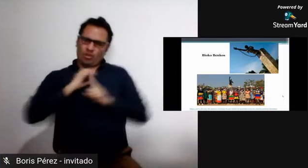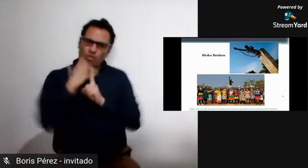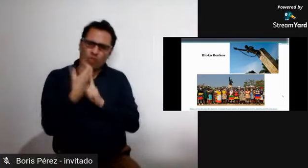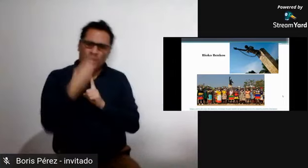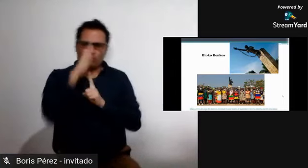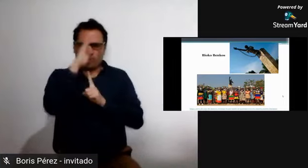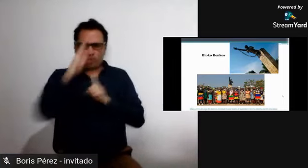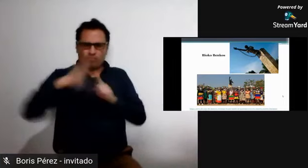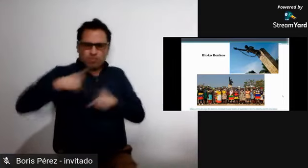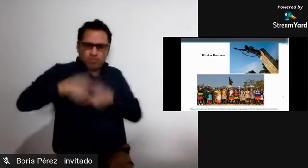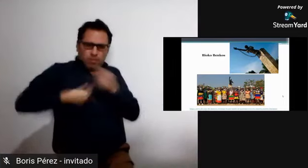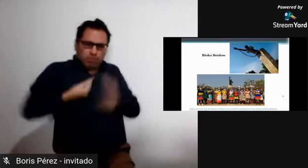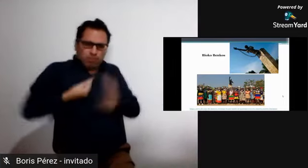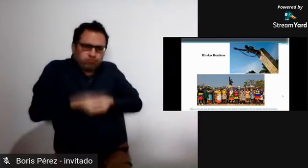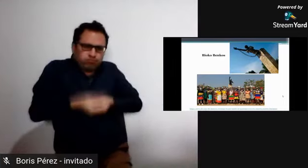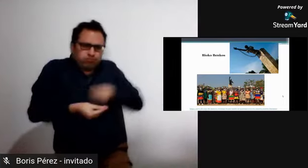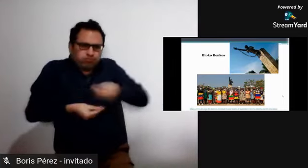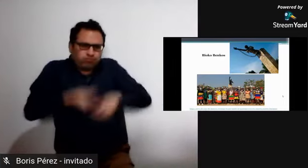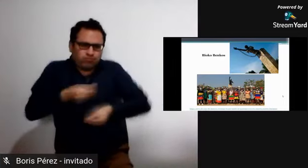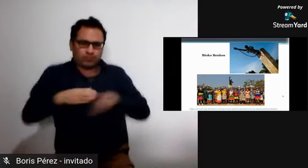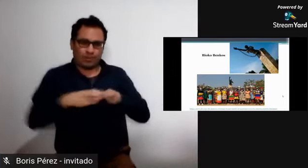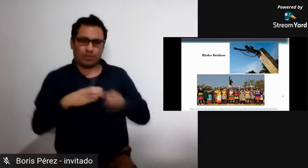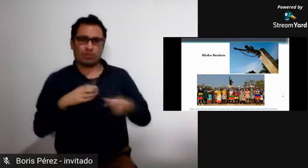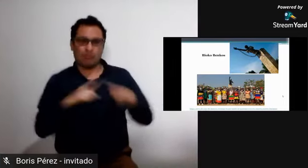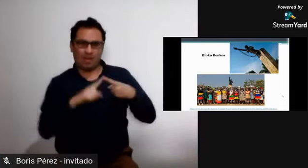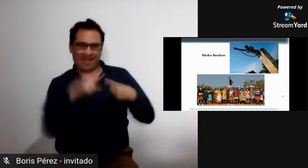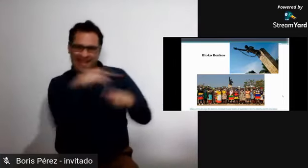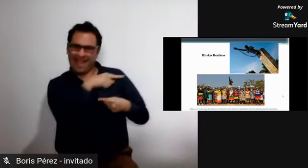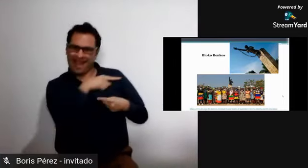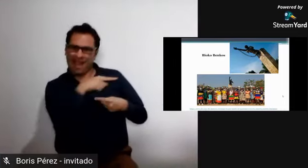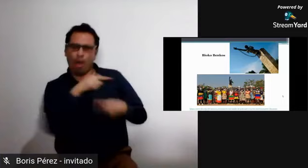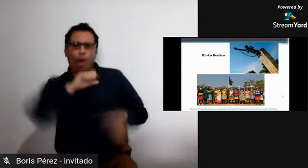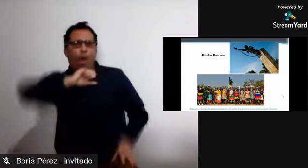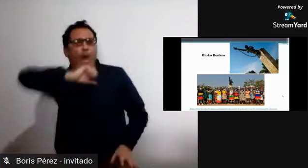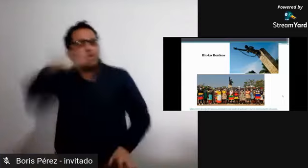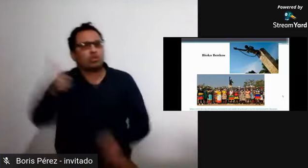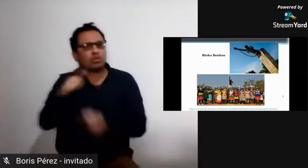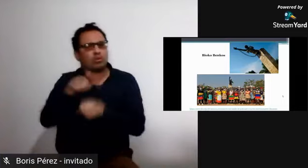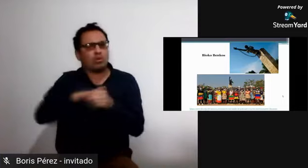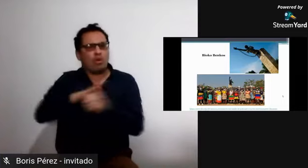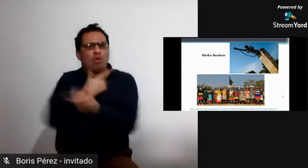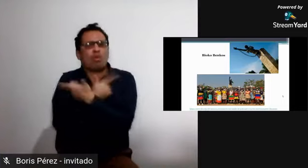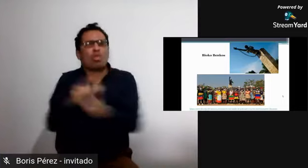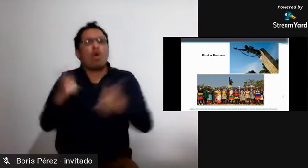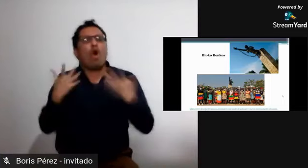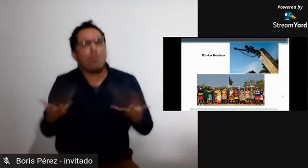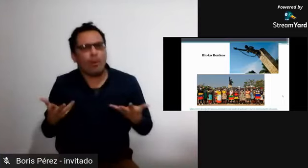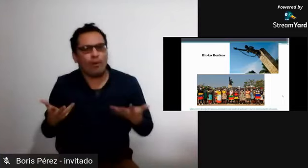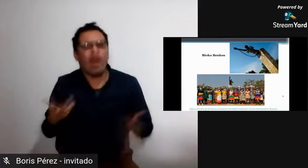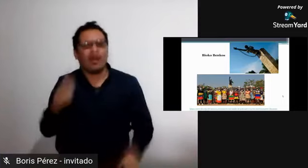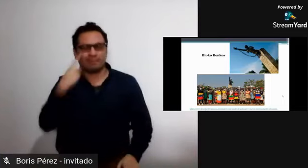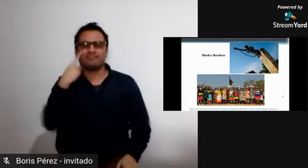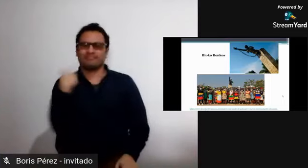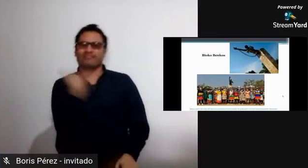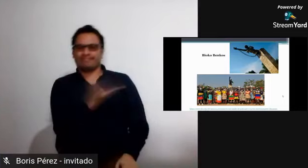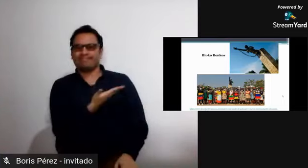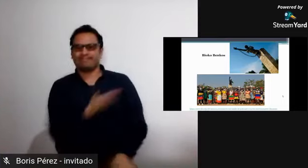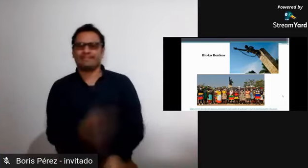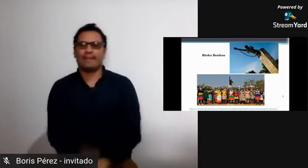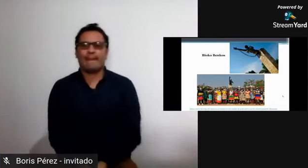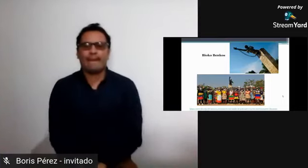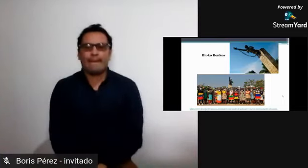cultura tradicional de los grupos que en su momento fueron esclavizados, de la tradición cultural.